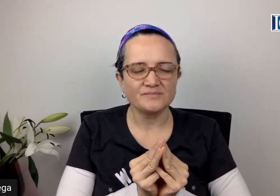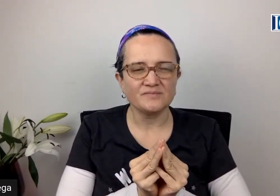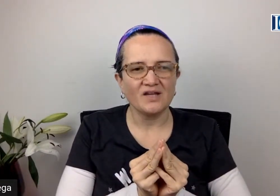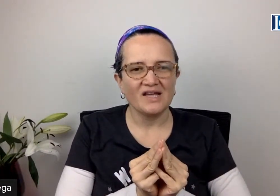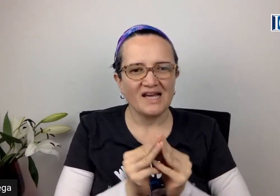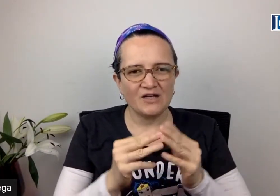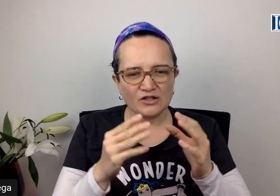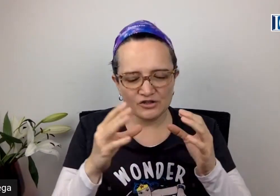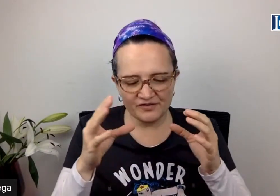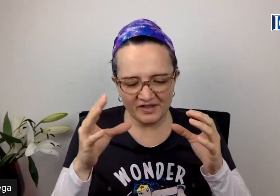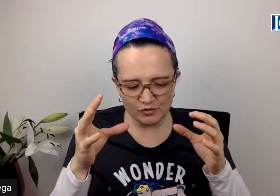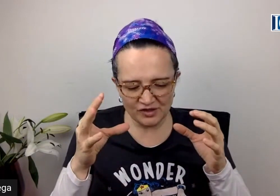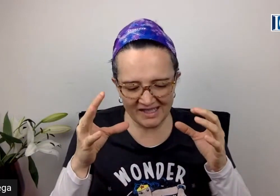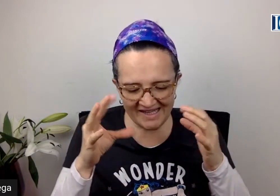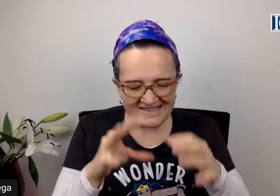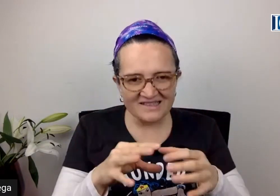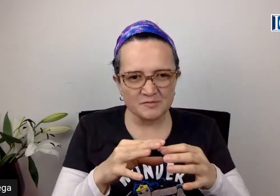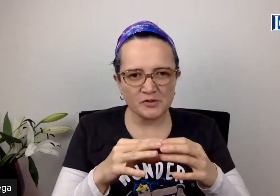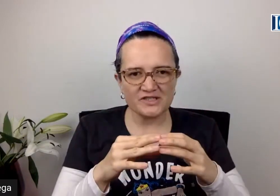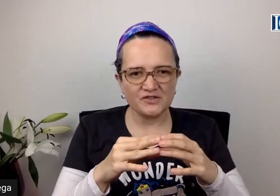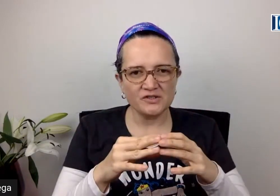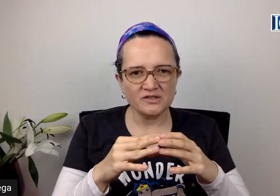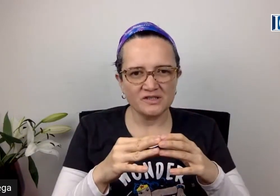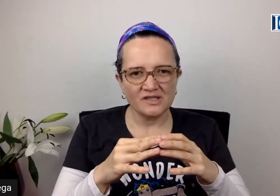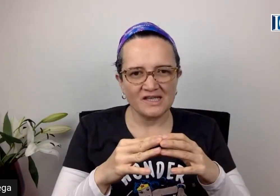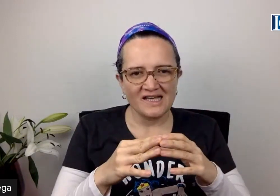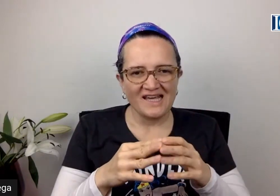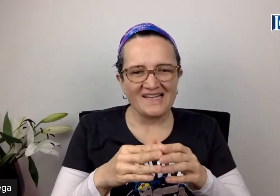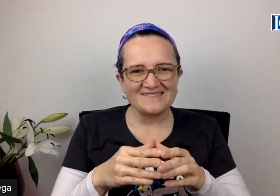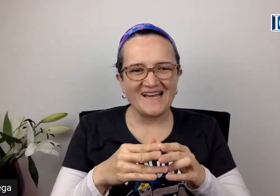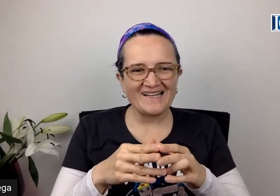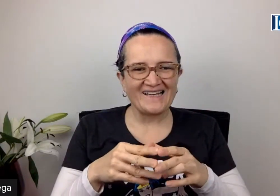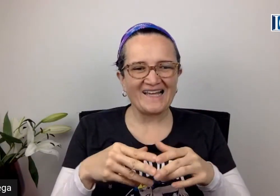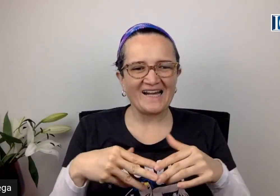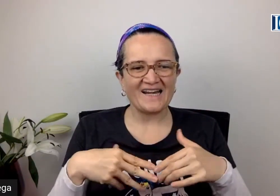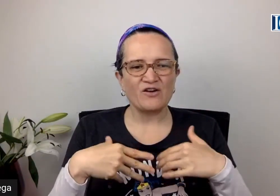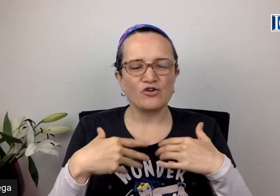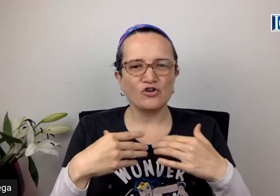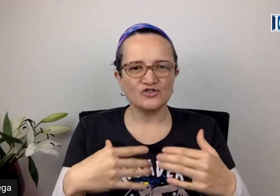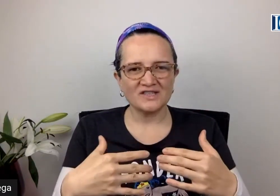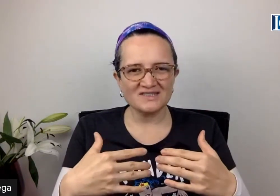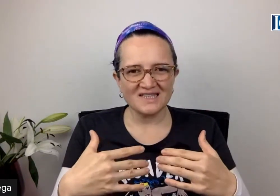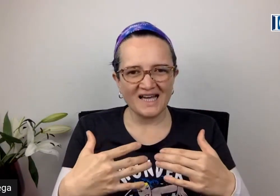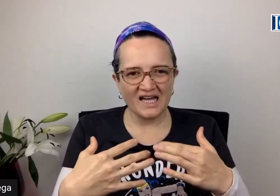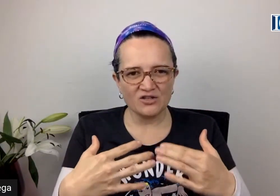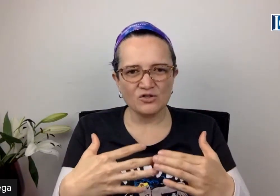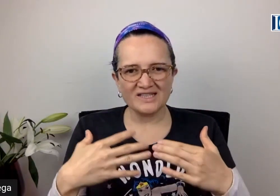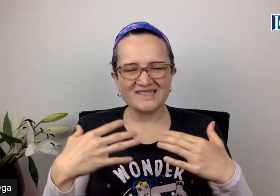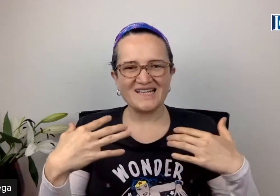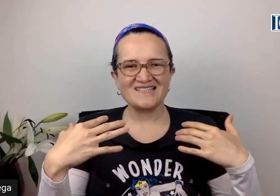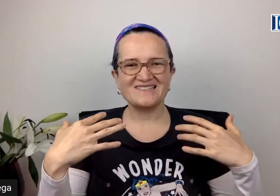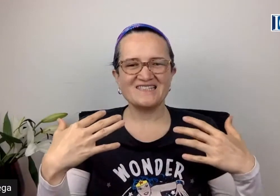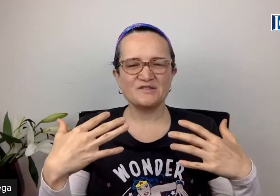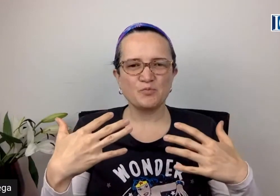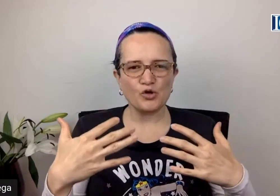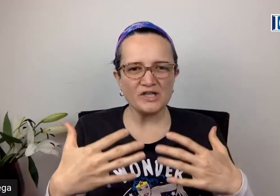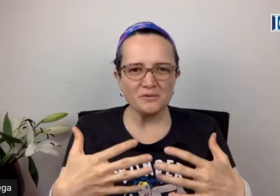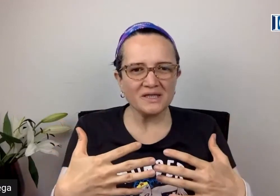A lo que nos referimos en esta exploración es a que reconozcas algo que tienes disponible